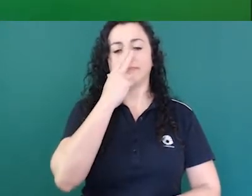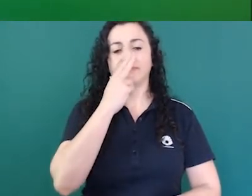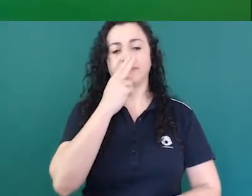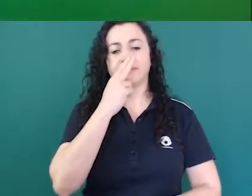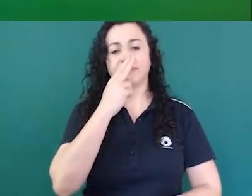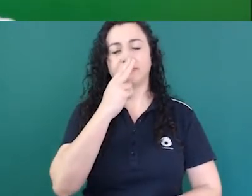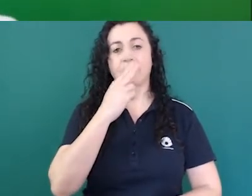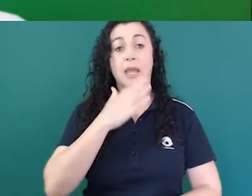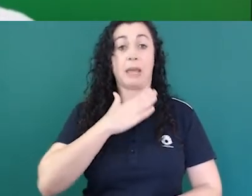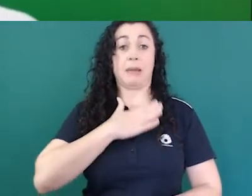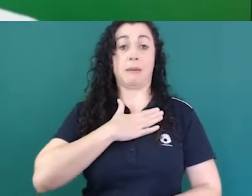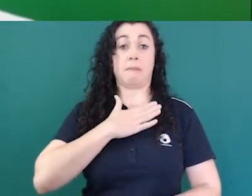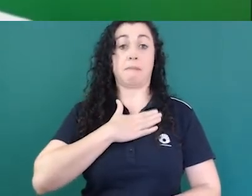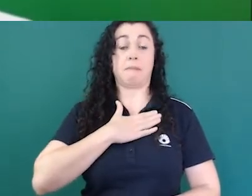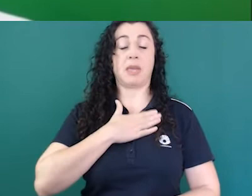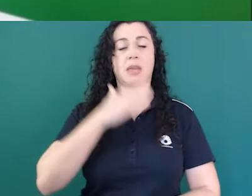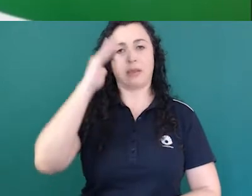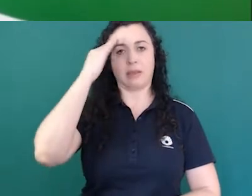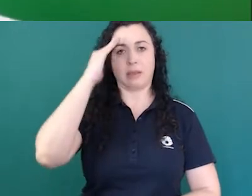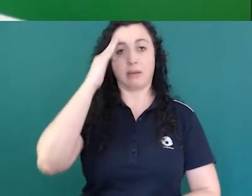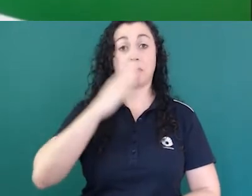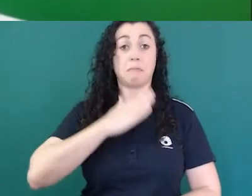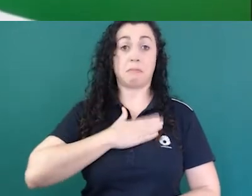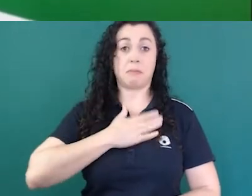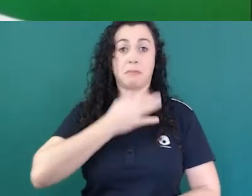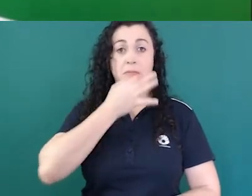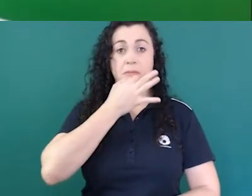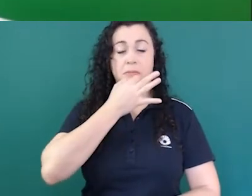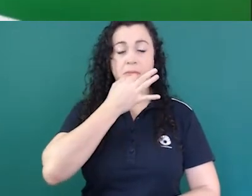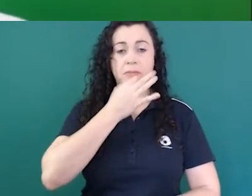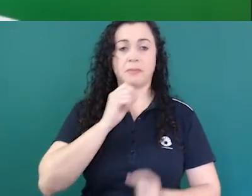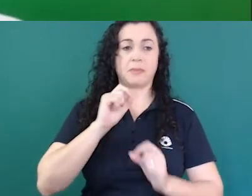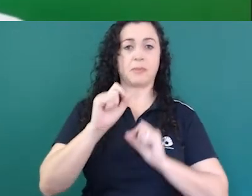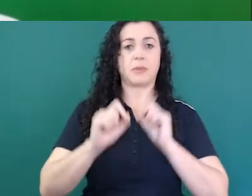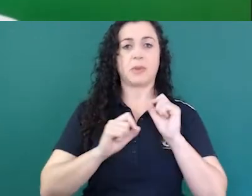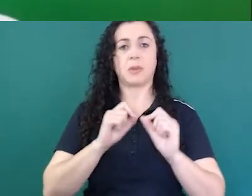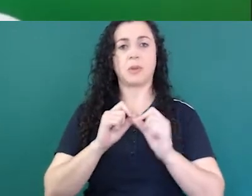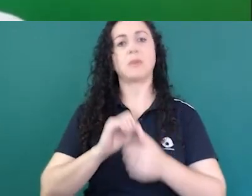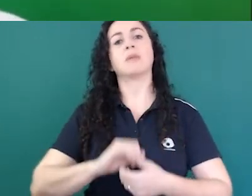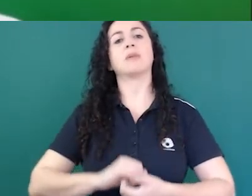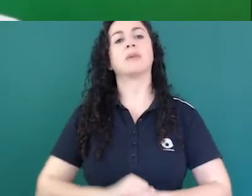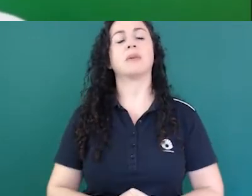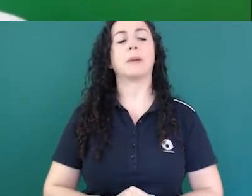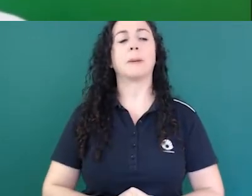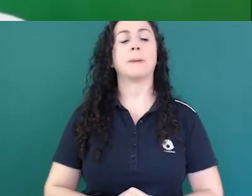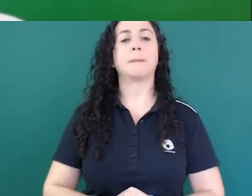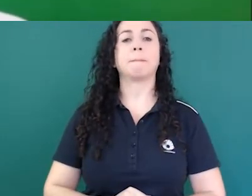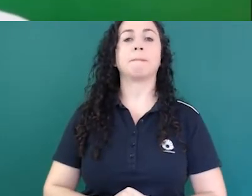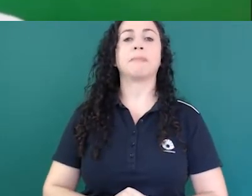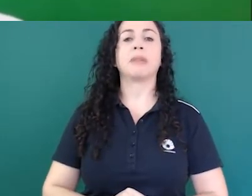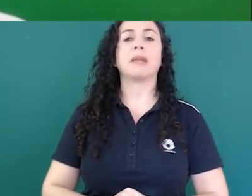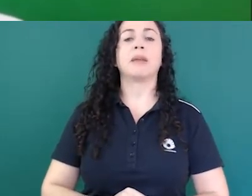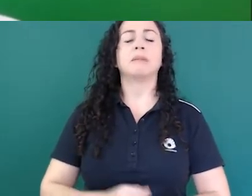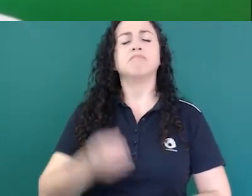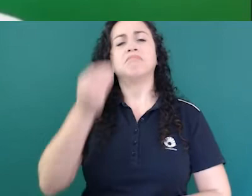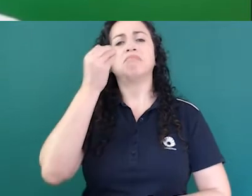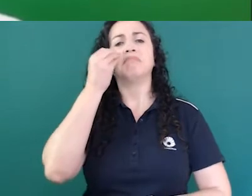meu entendimento se a gente resgatar um pouco a declaração universal de